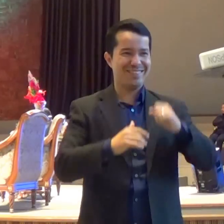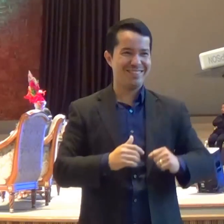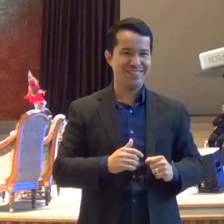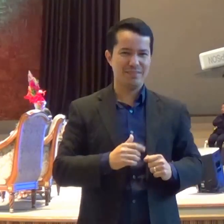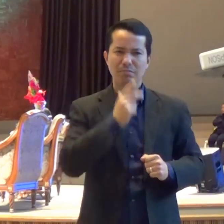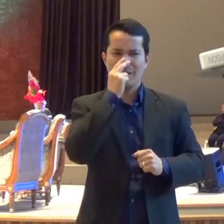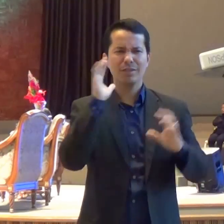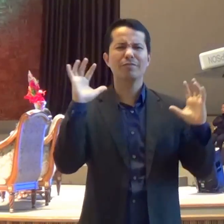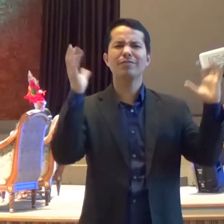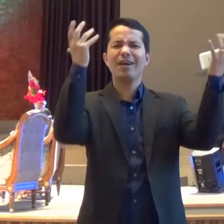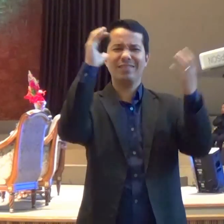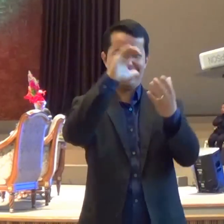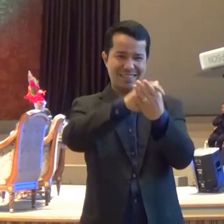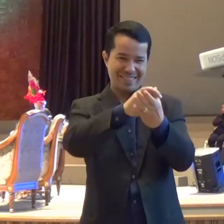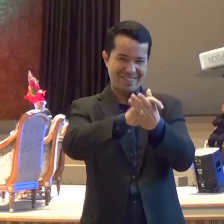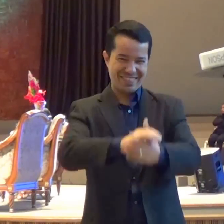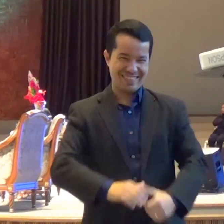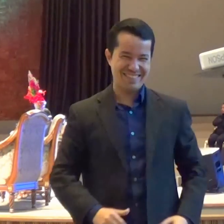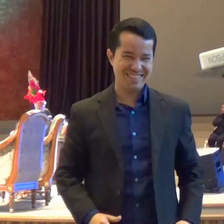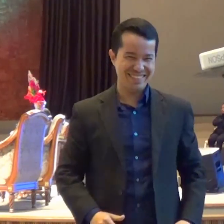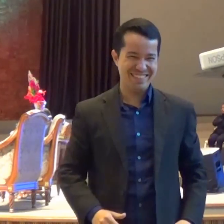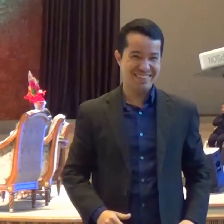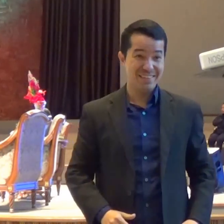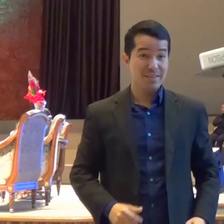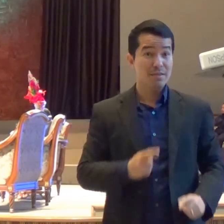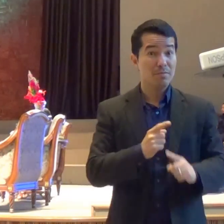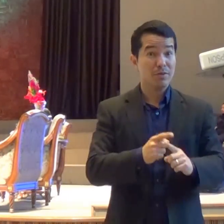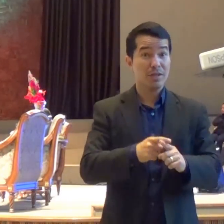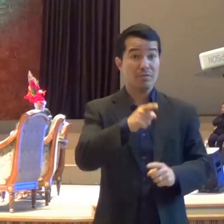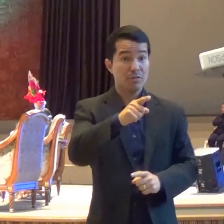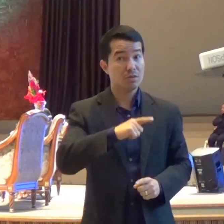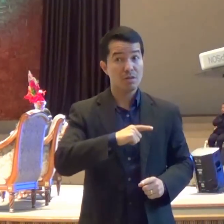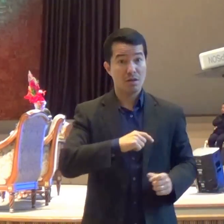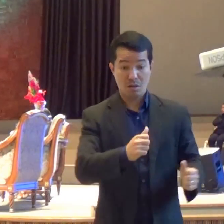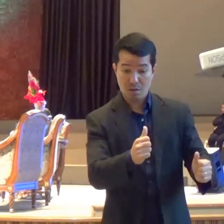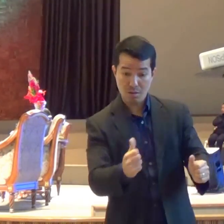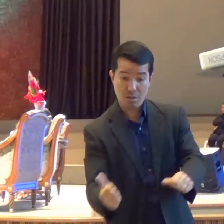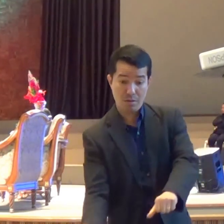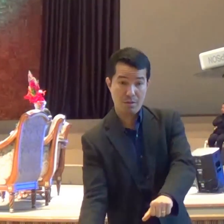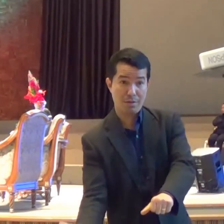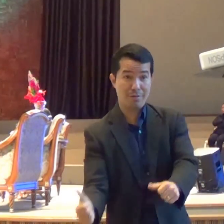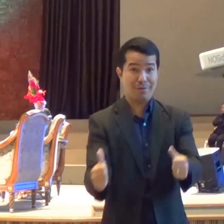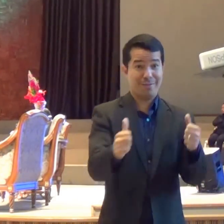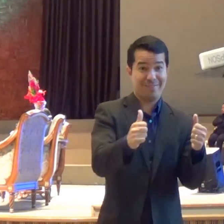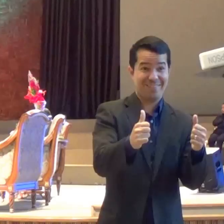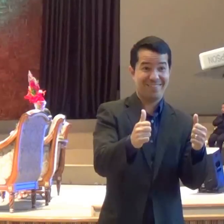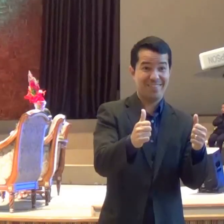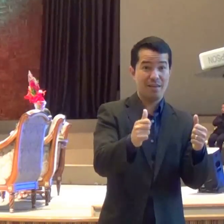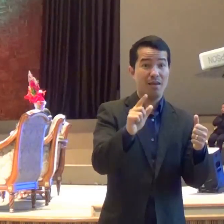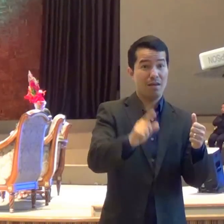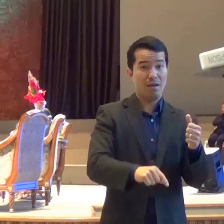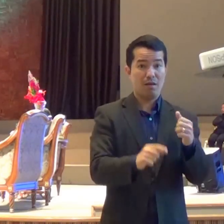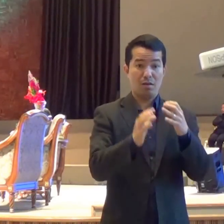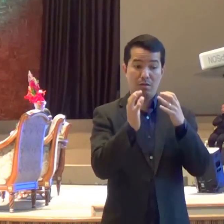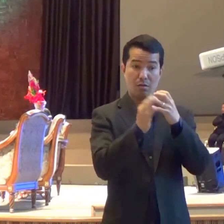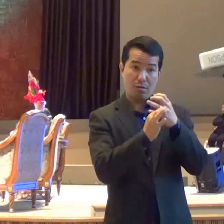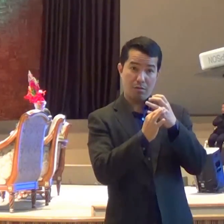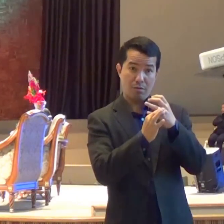E que As bodas Do cordeiro Na volta De Jesus É o casamento E aí Eu fiquei Lembrando Como é que é Esse